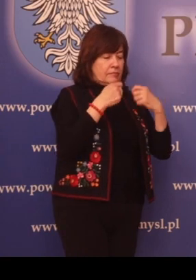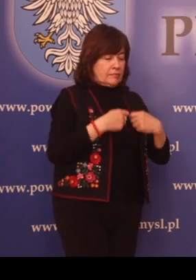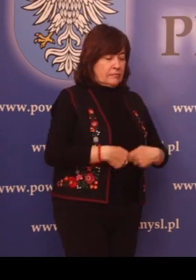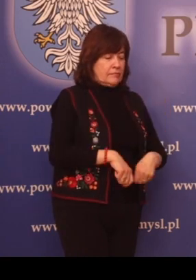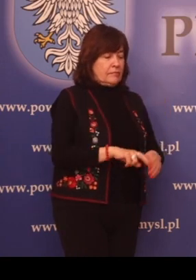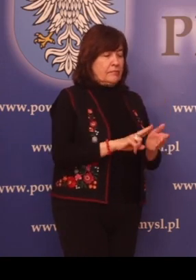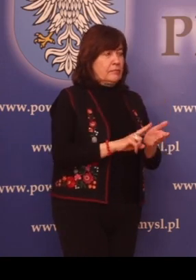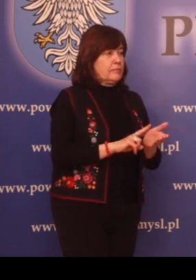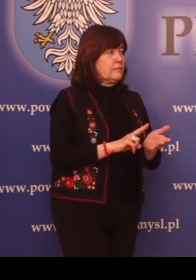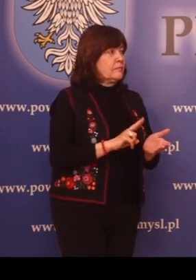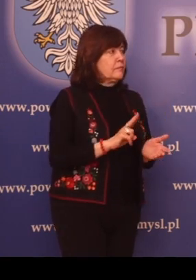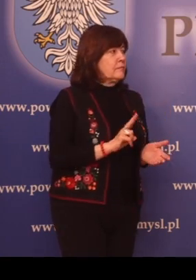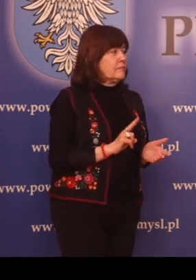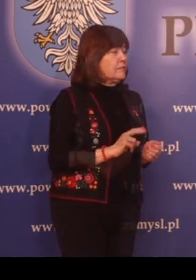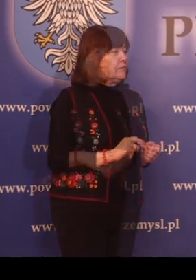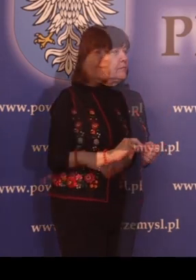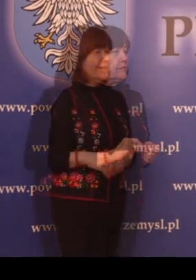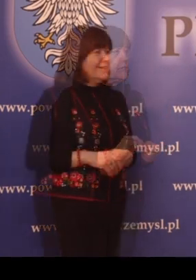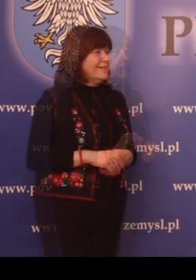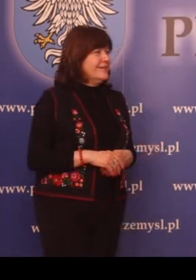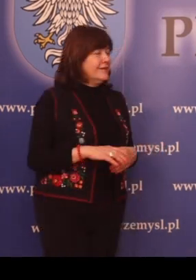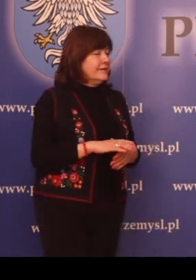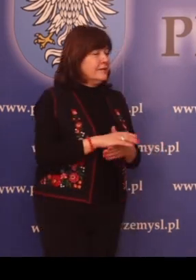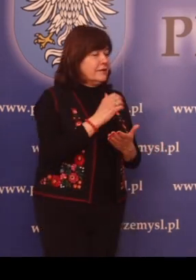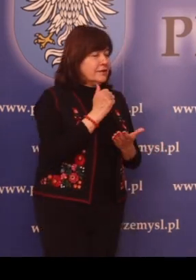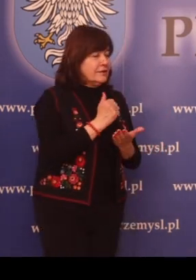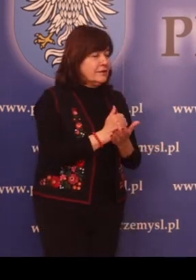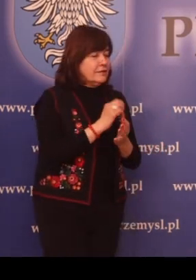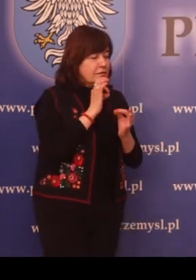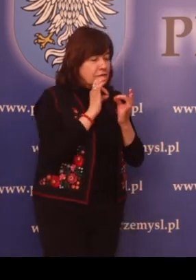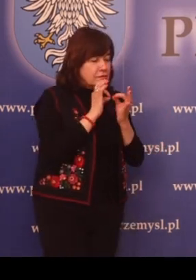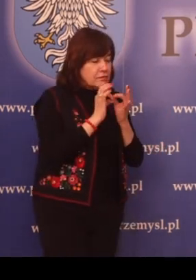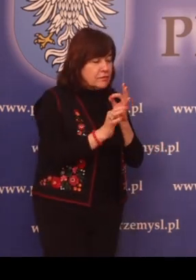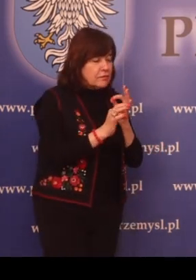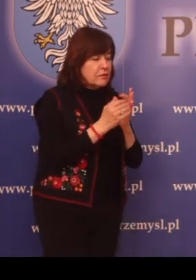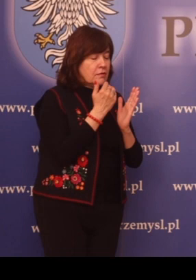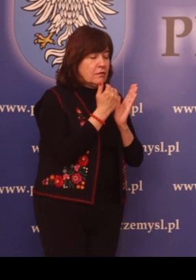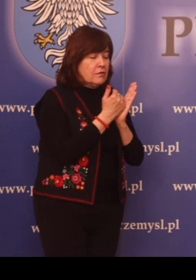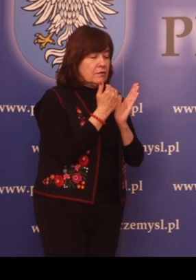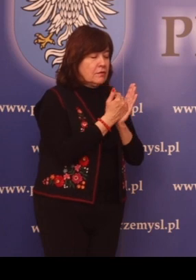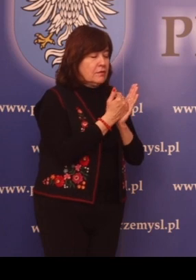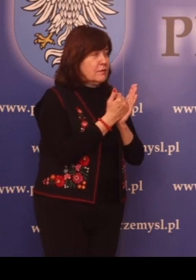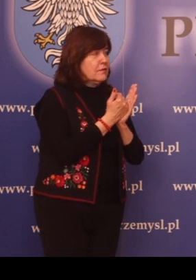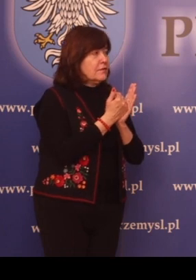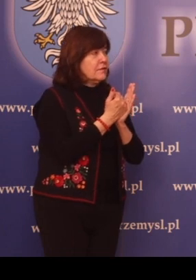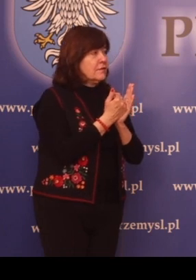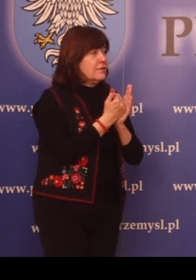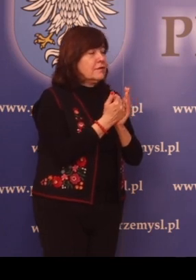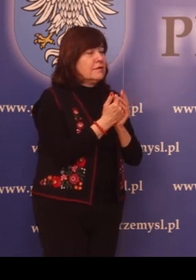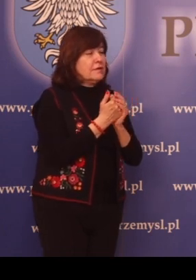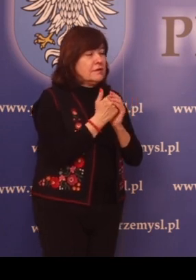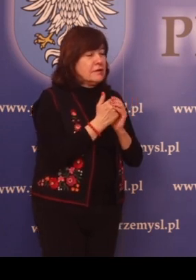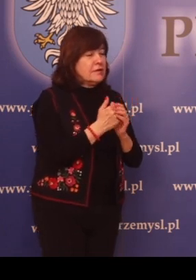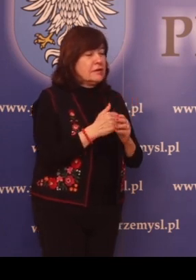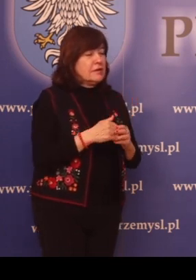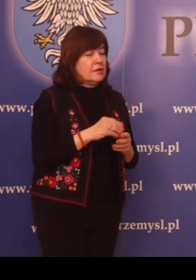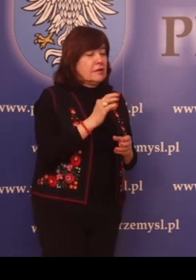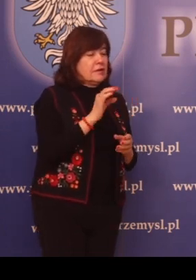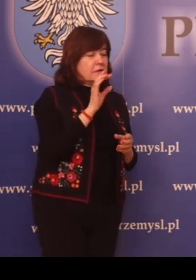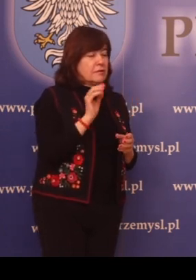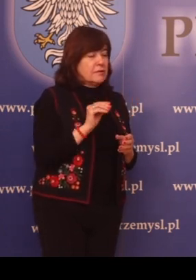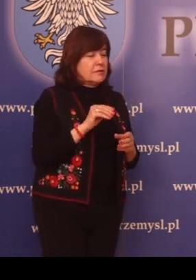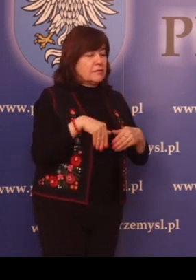2019 roku w sprawie szczegółowych warunków i trybu przyznawania